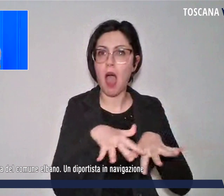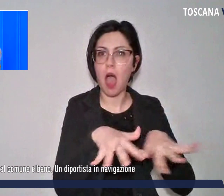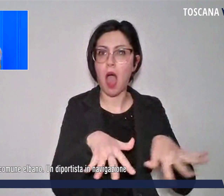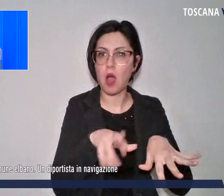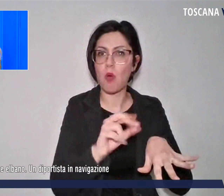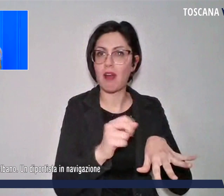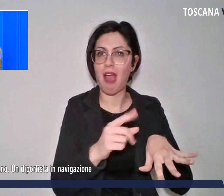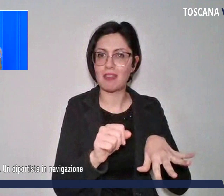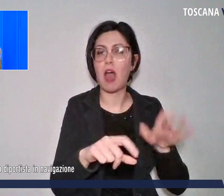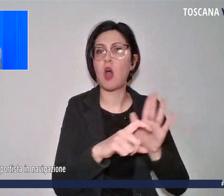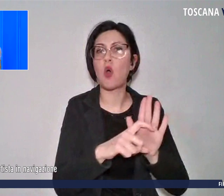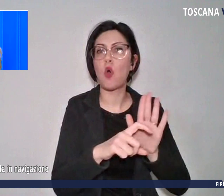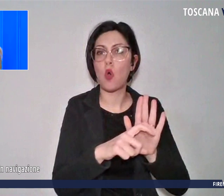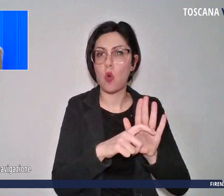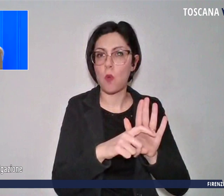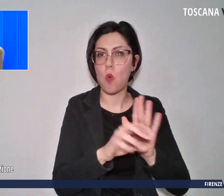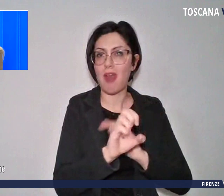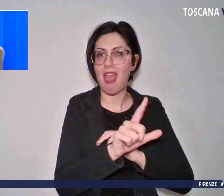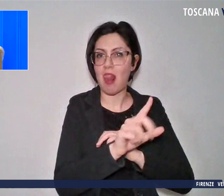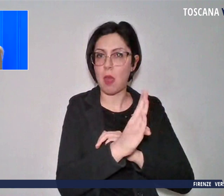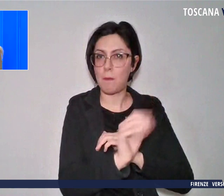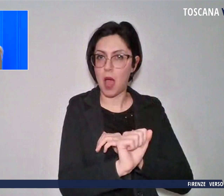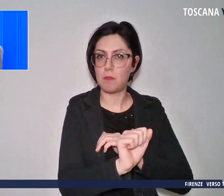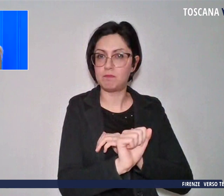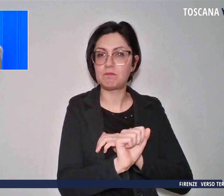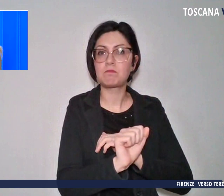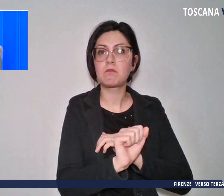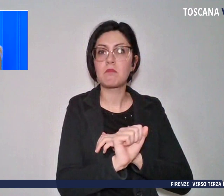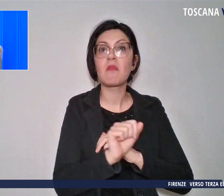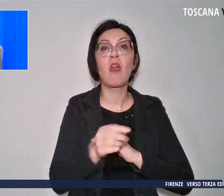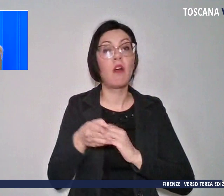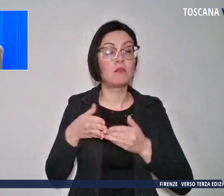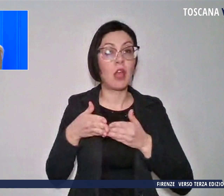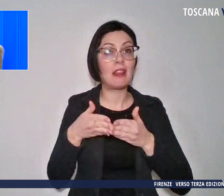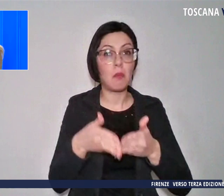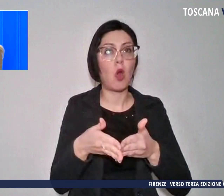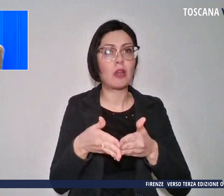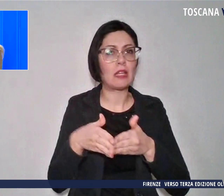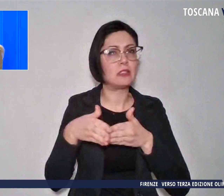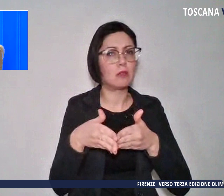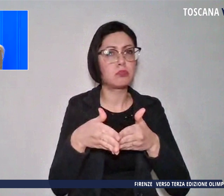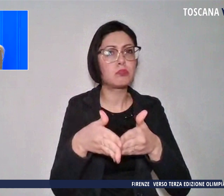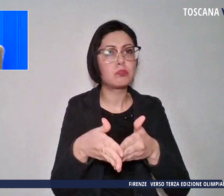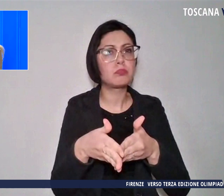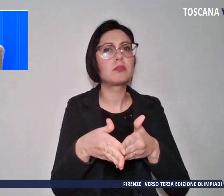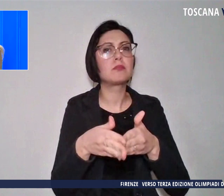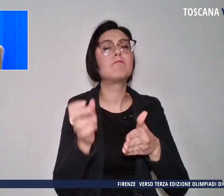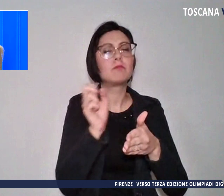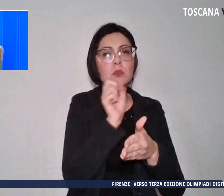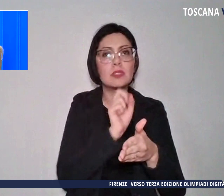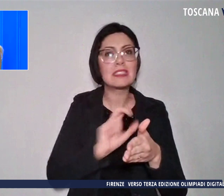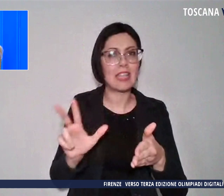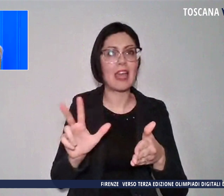comune Elbano. Un diportista in navigazione ha segnalato l